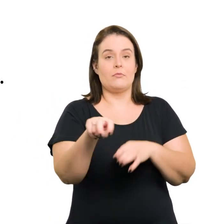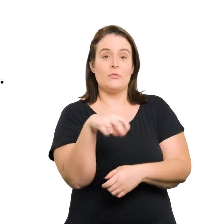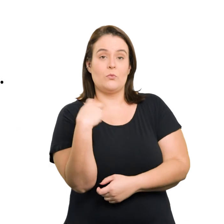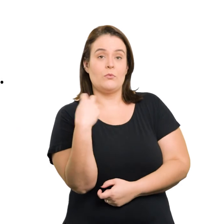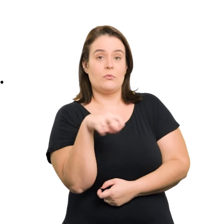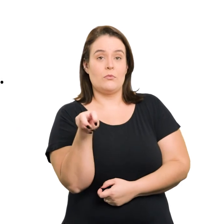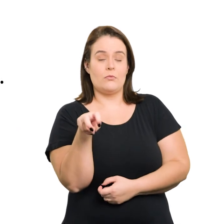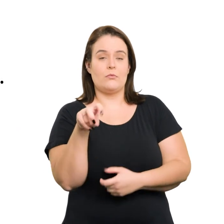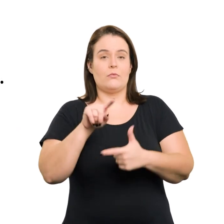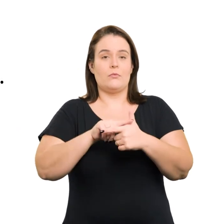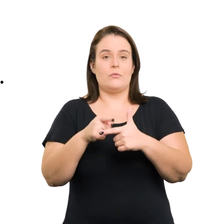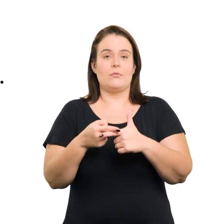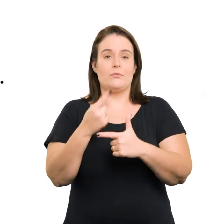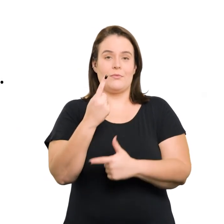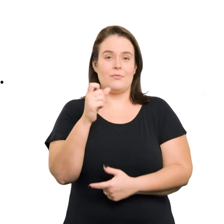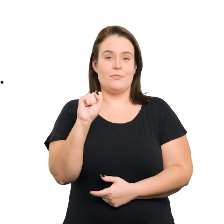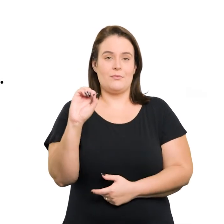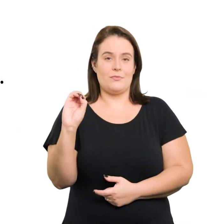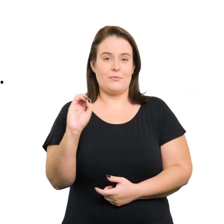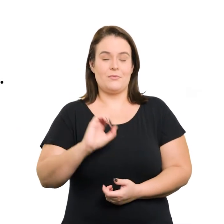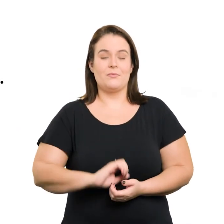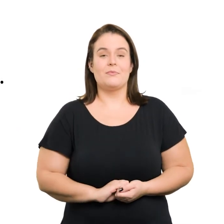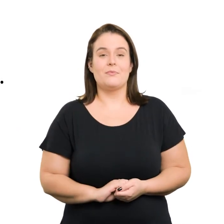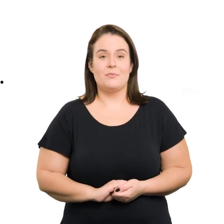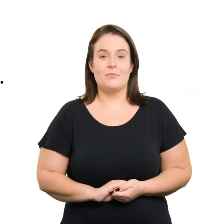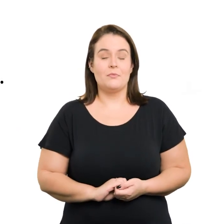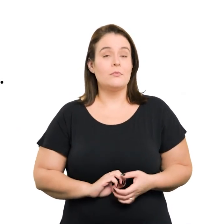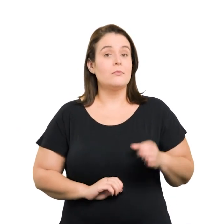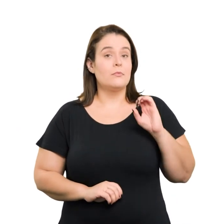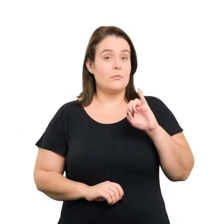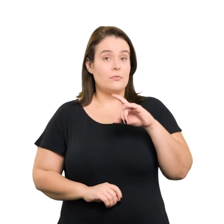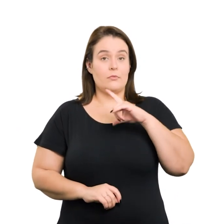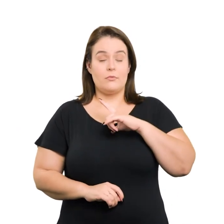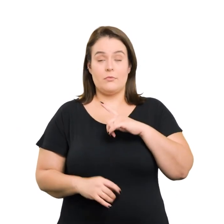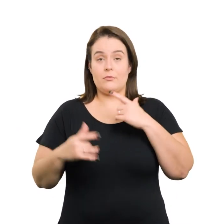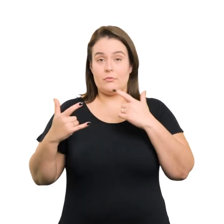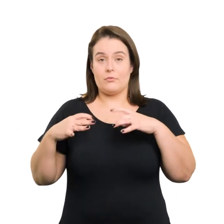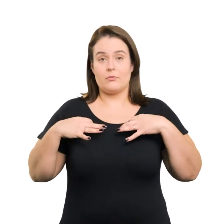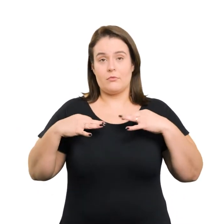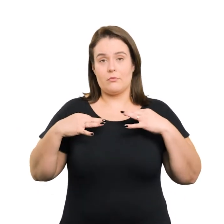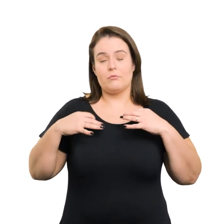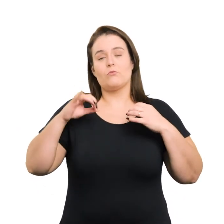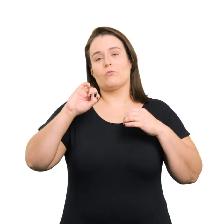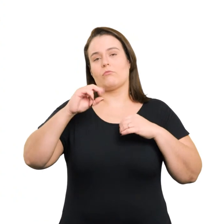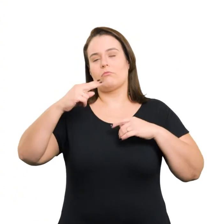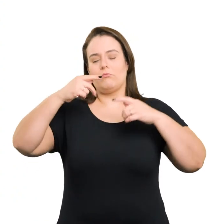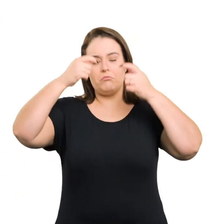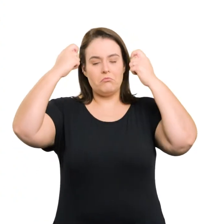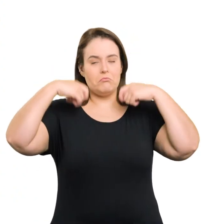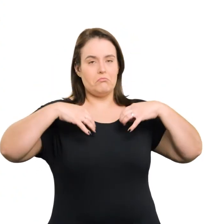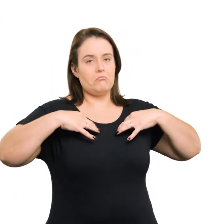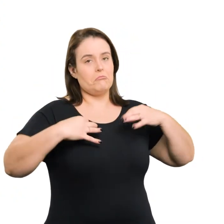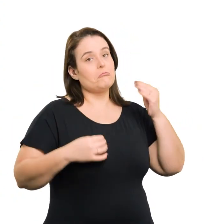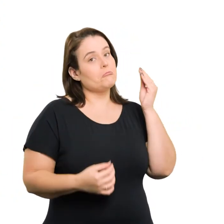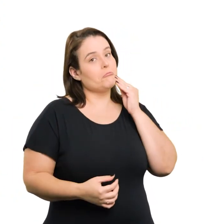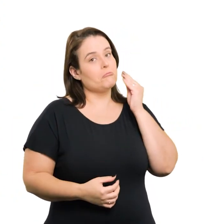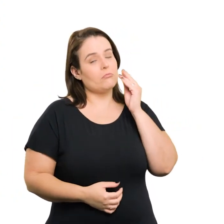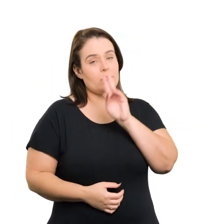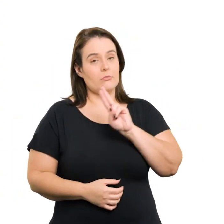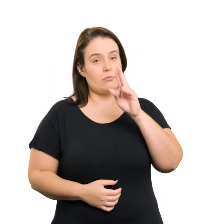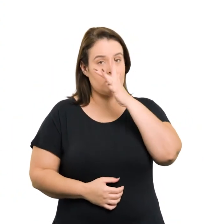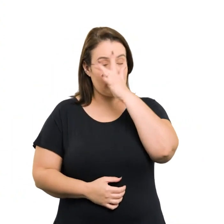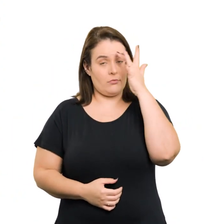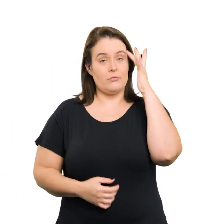Recomenda-se a rotação de 180 graus Quando existirem vestiários ou provadores para o uso do